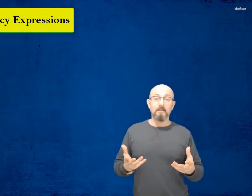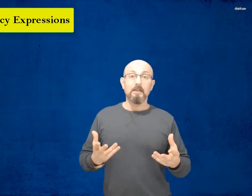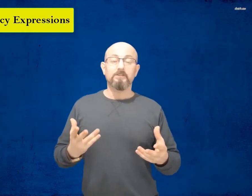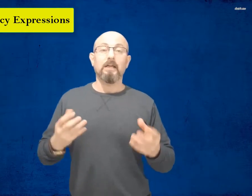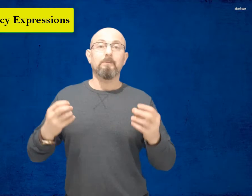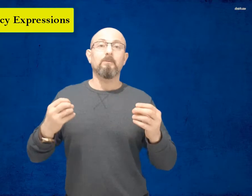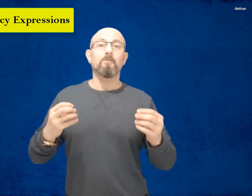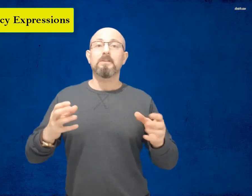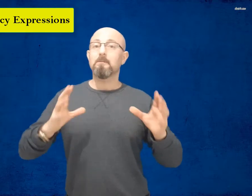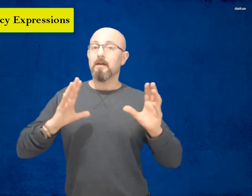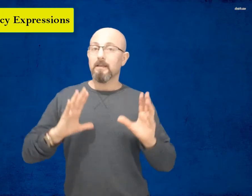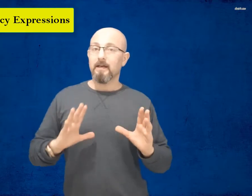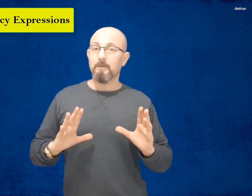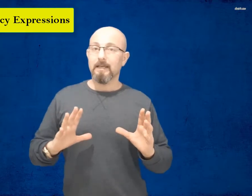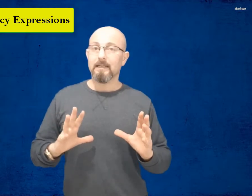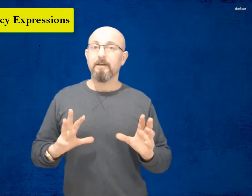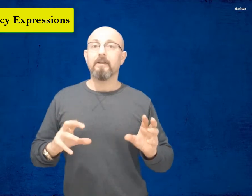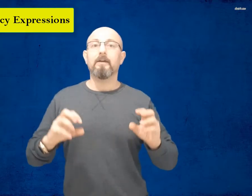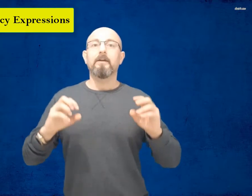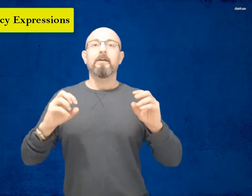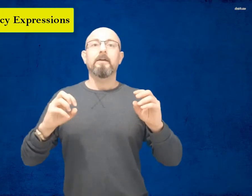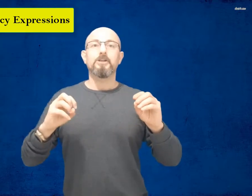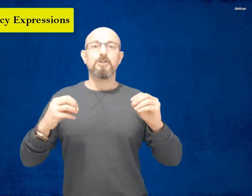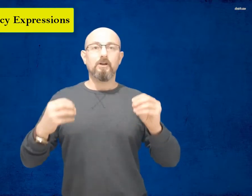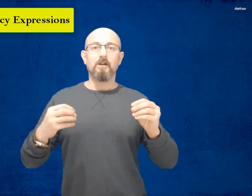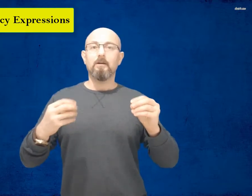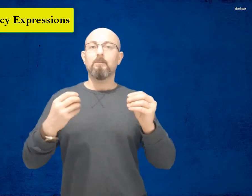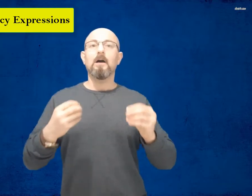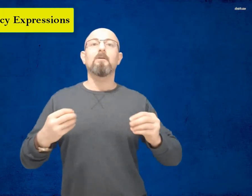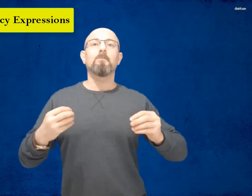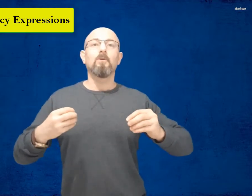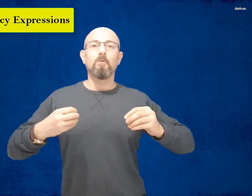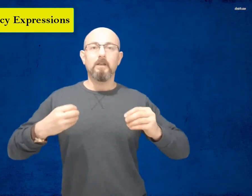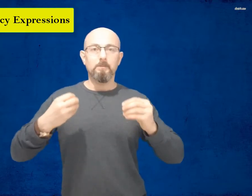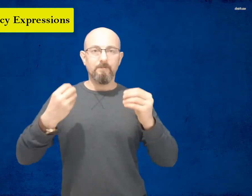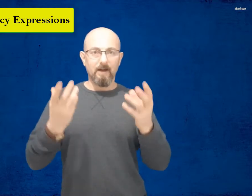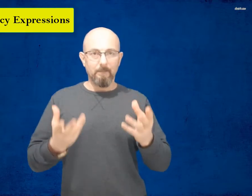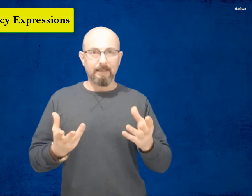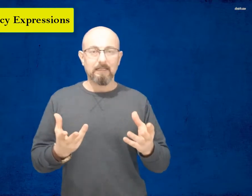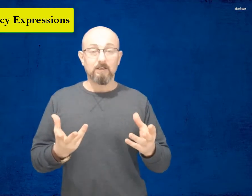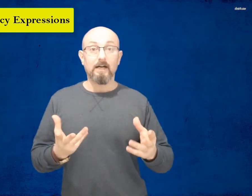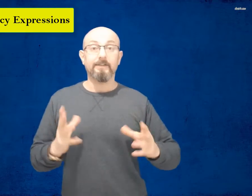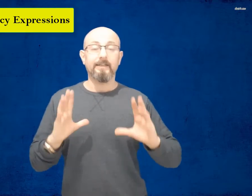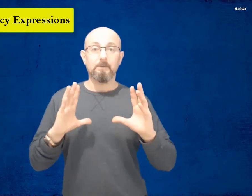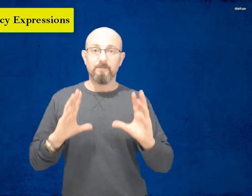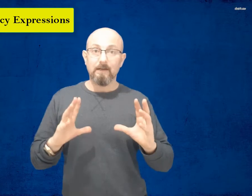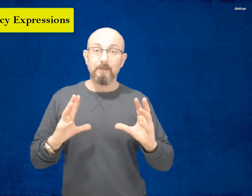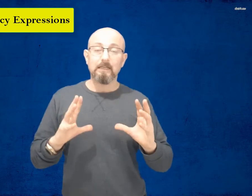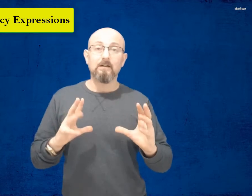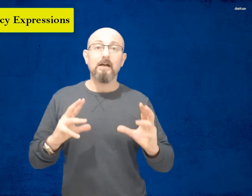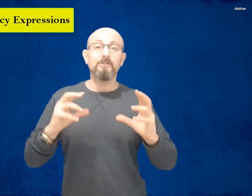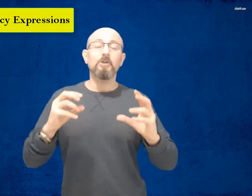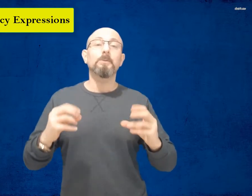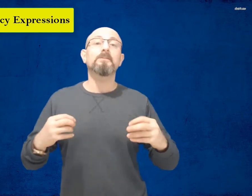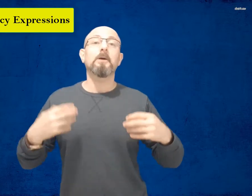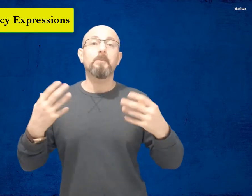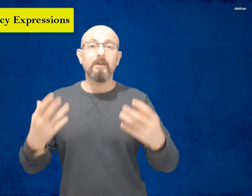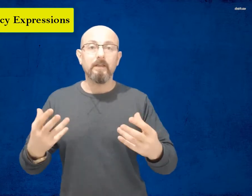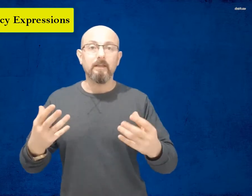طيب ومثل ما قلنا بليك نحن الشرح ما هو اللي بيفهمك القاعدة اللي بيفهمك القاعدة هو التمرين